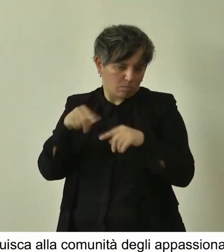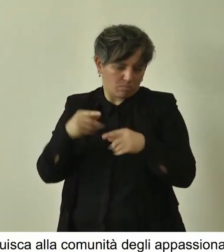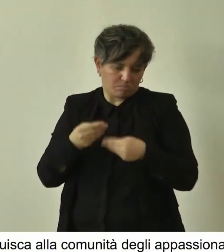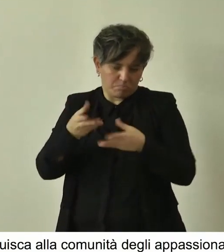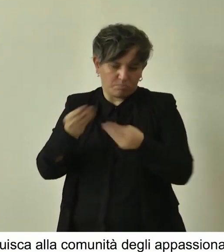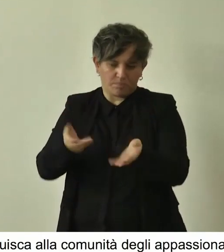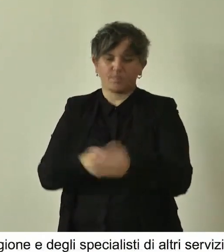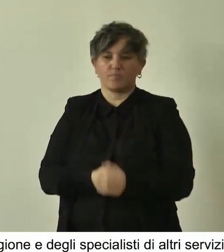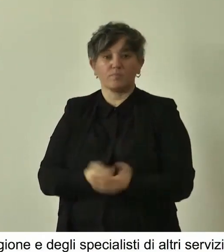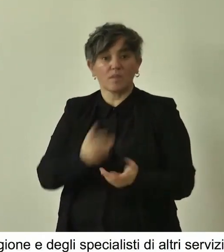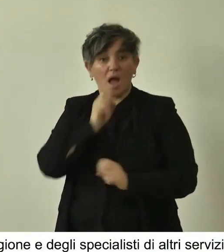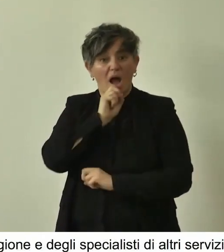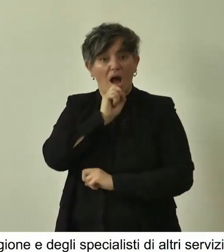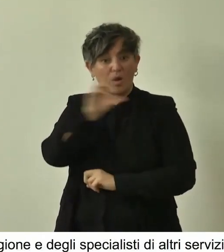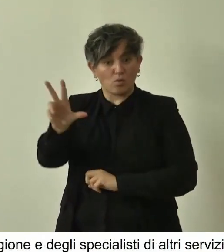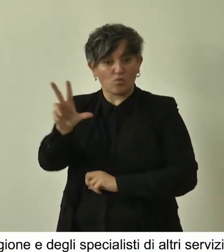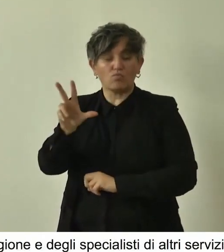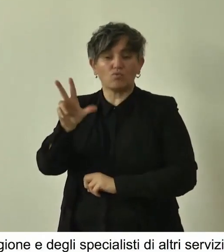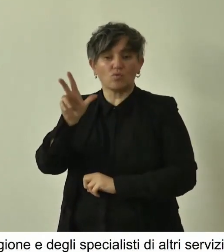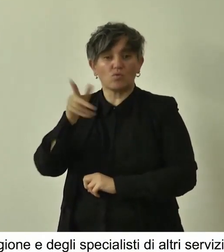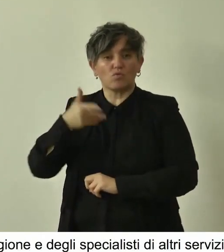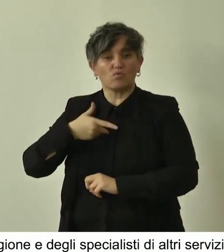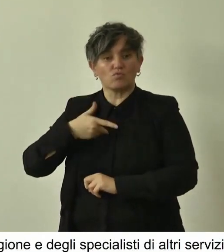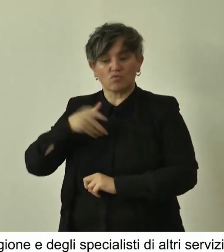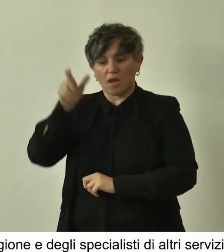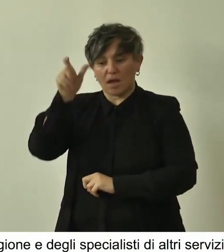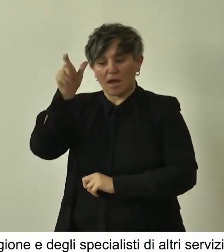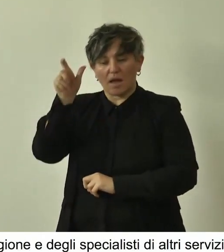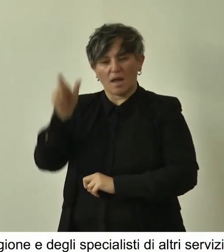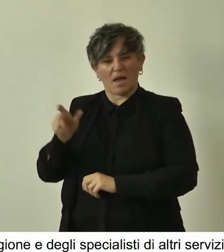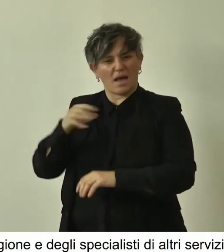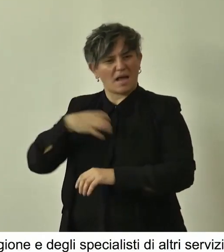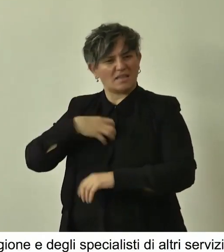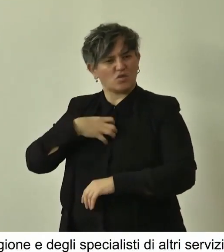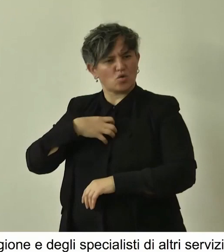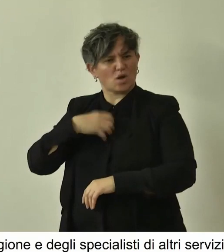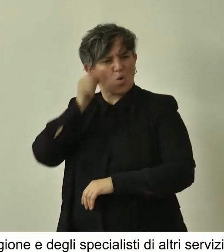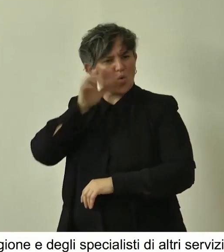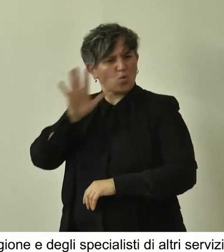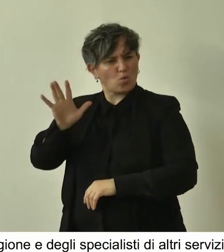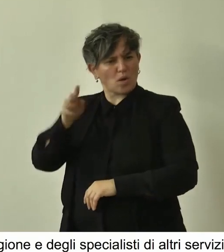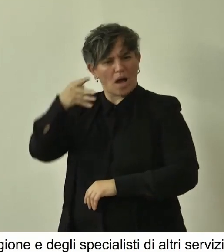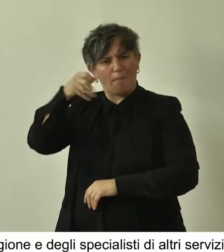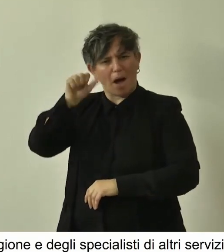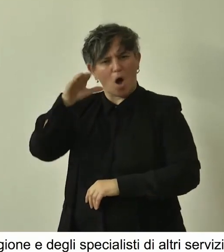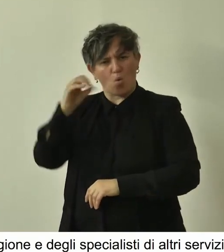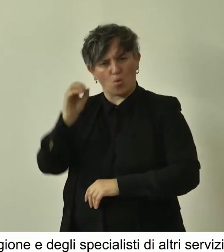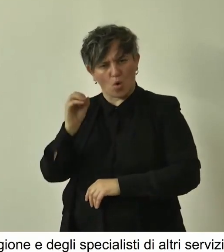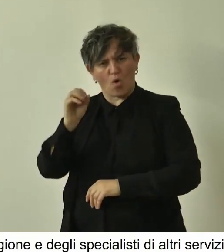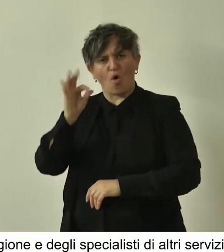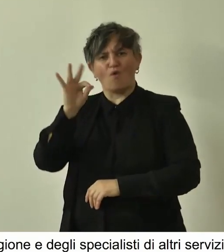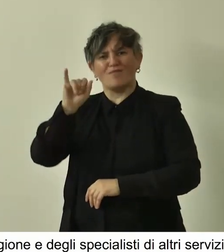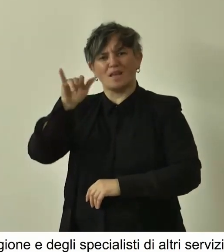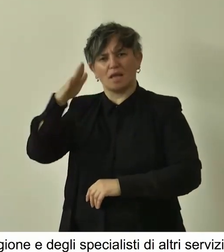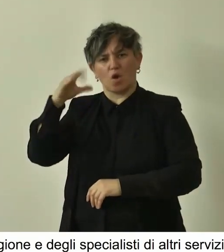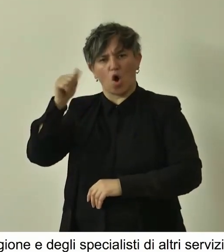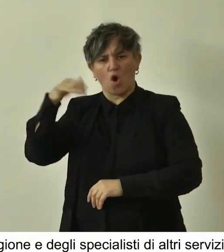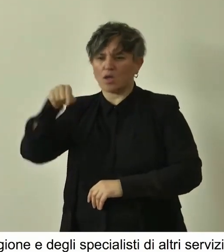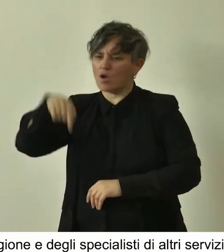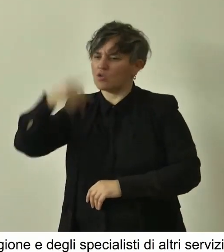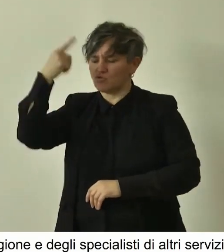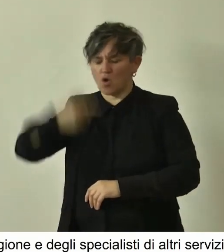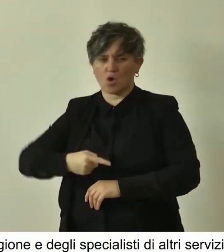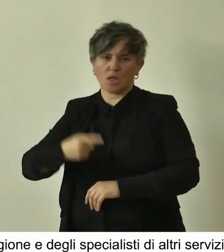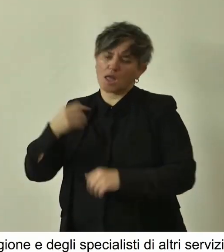soltanto che è previsto il saluto del nostro assessore alla cultura e al paesaggio Mauro Felicori, che però oggi ha una giornata